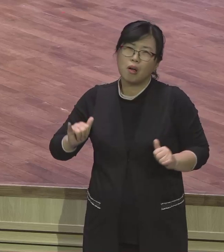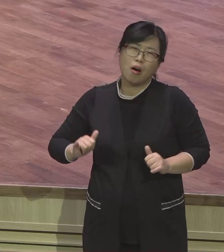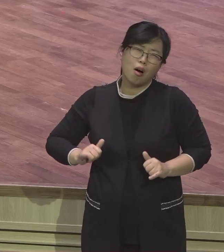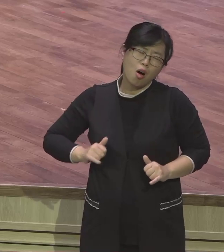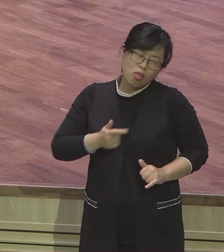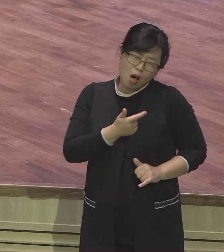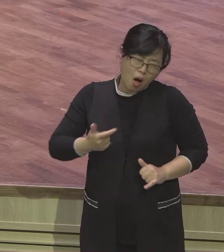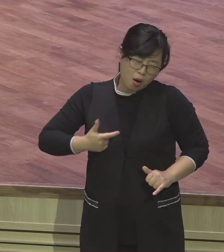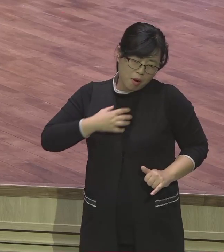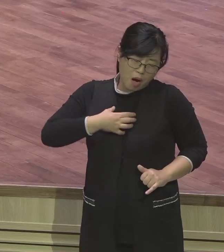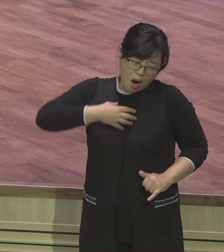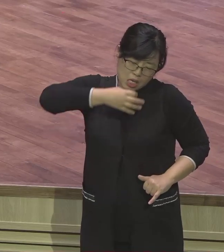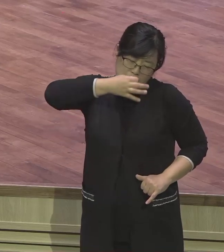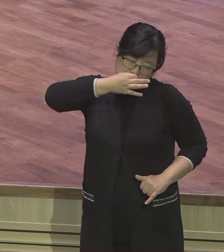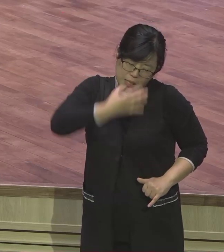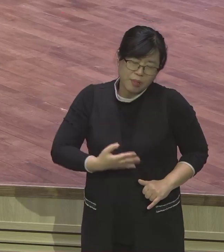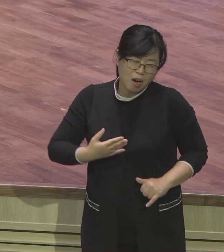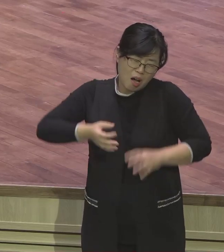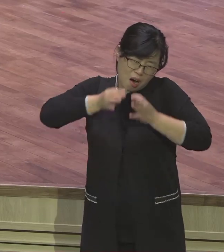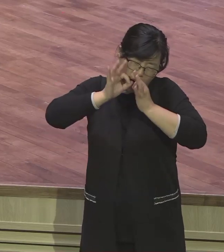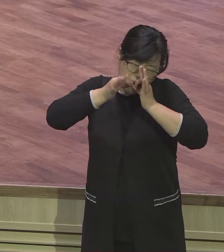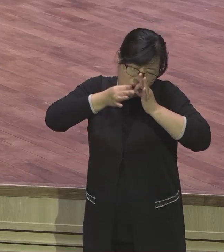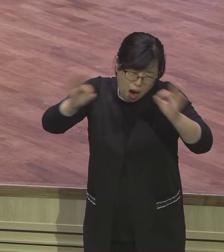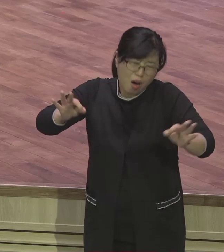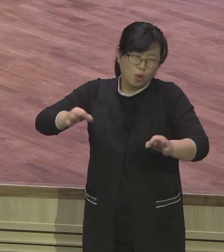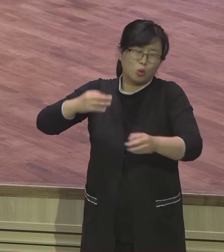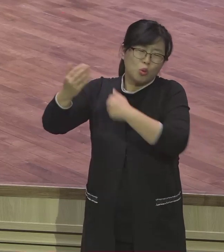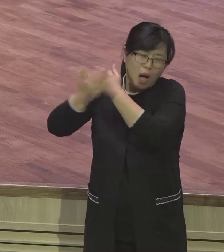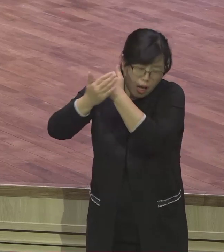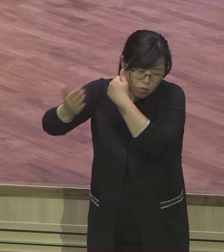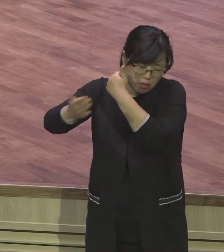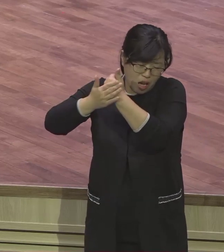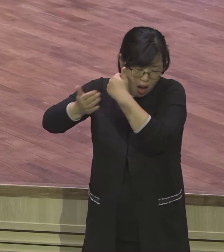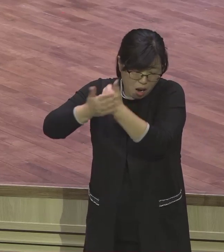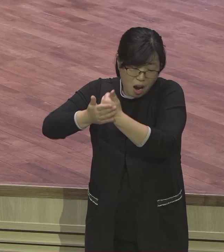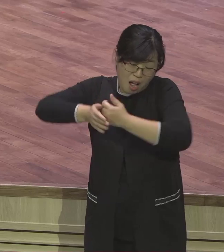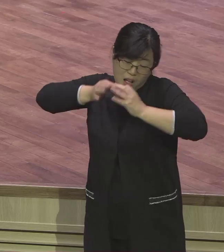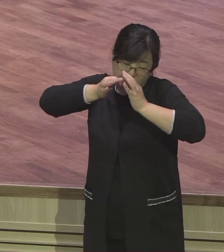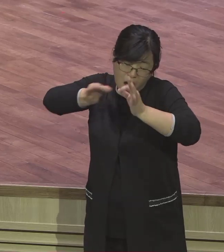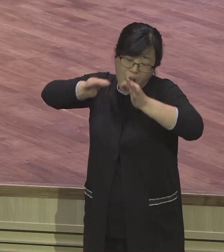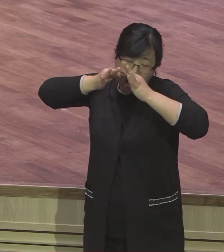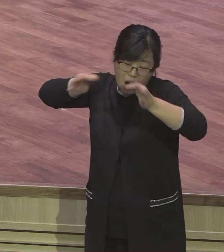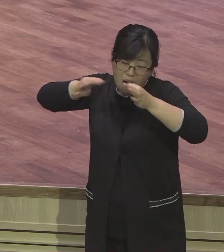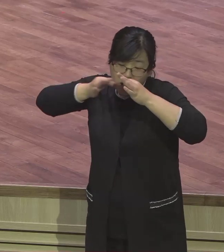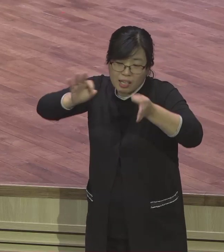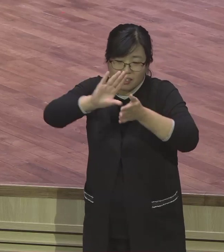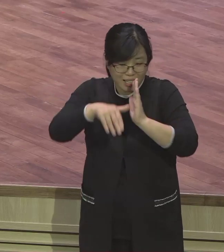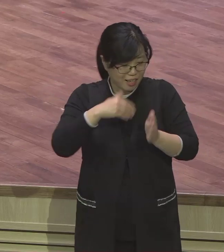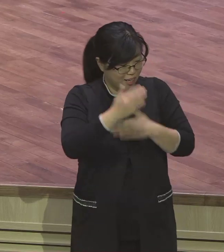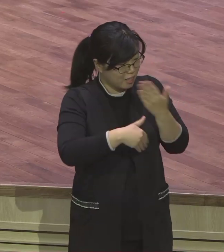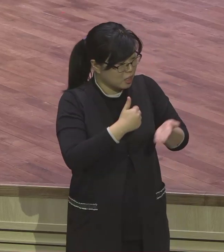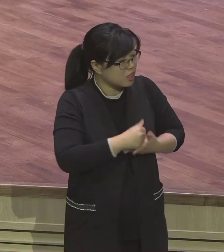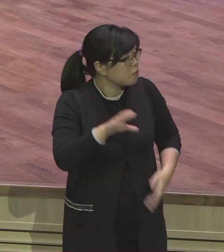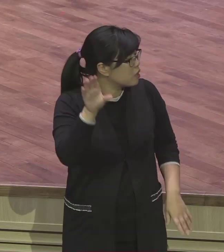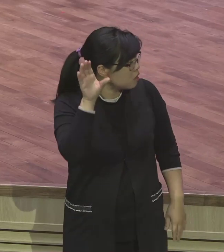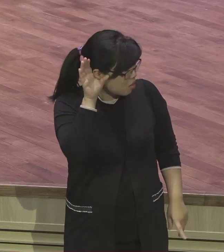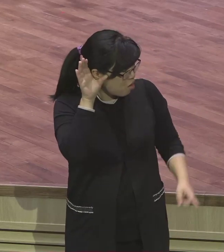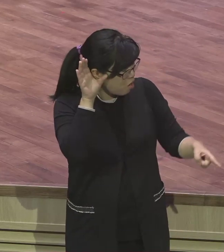상달됐다 그래서 하나님이 이스라엘 백성들을 부르짖는 소리를 듣게 되었어요. 이렇게 하나님께서 이스라엘 백성들을